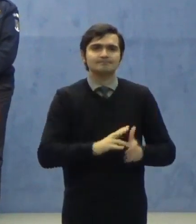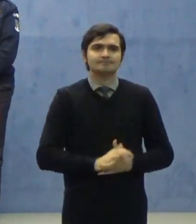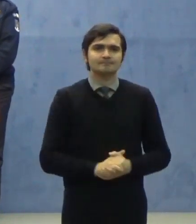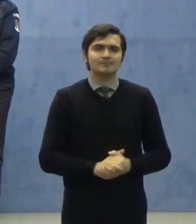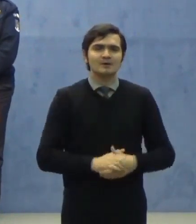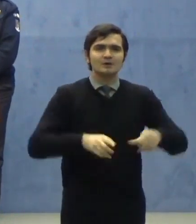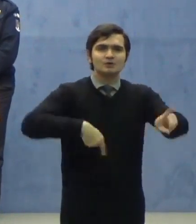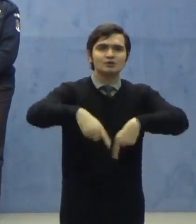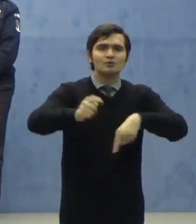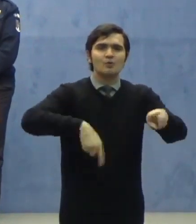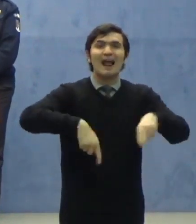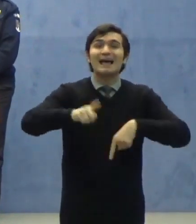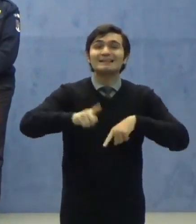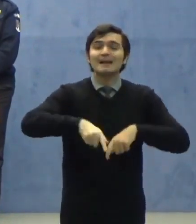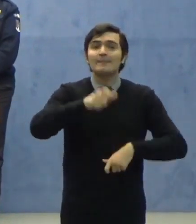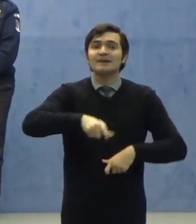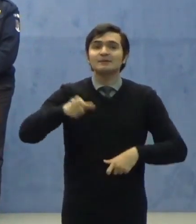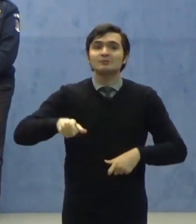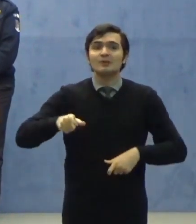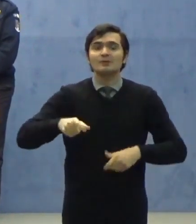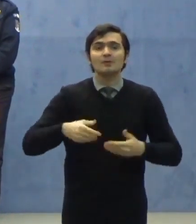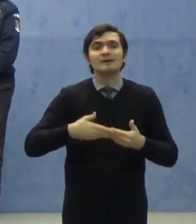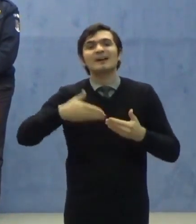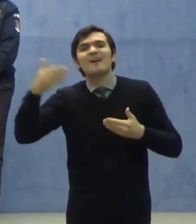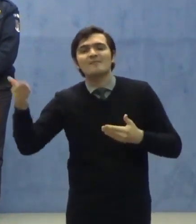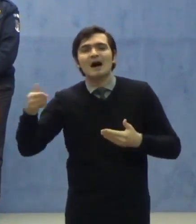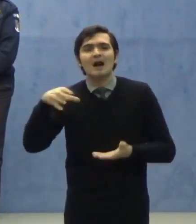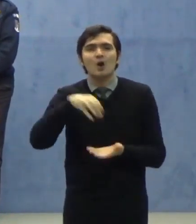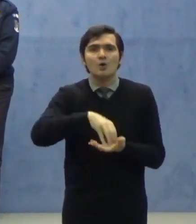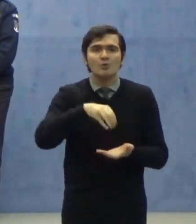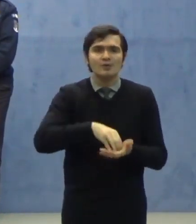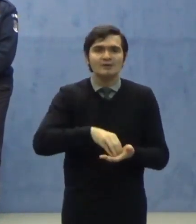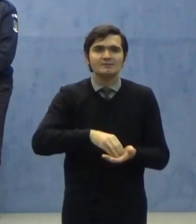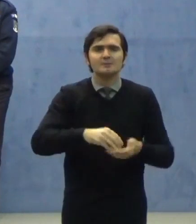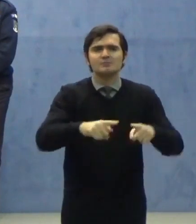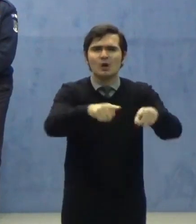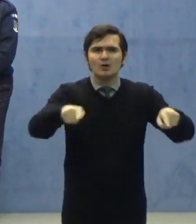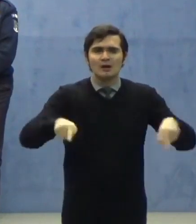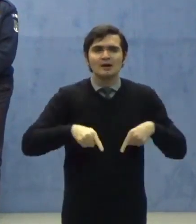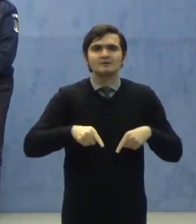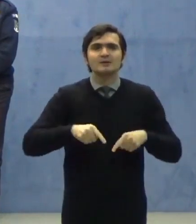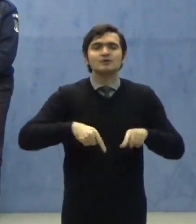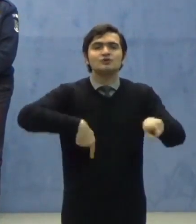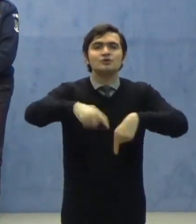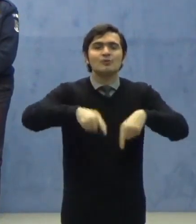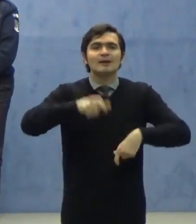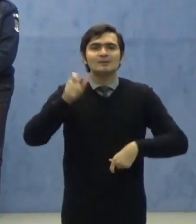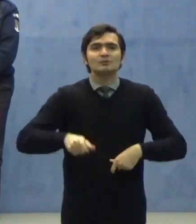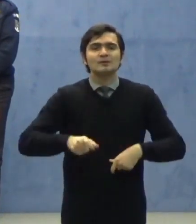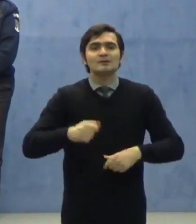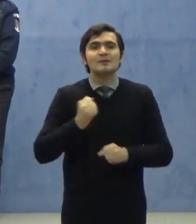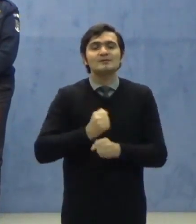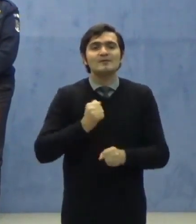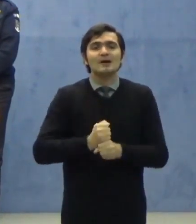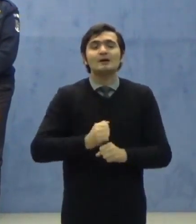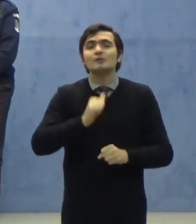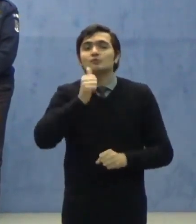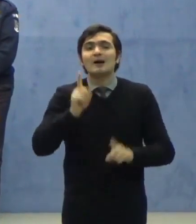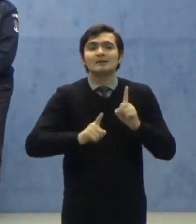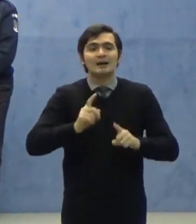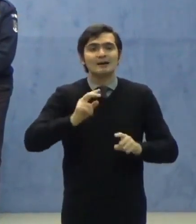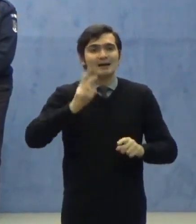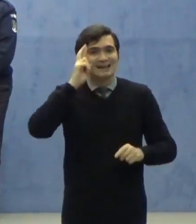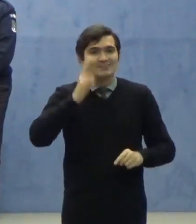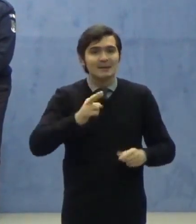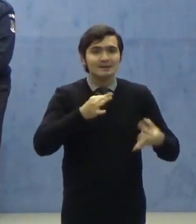Circulația persoanelor în afara locuinței, gospodăriei, se efectuează numai cu respectarea măsurilor generale de prevenire a răspândirii